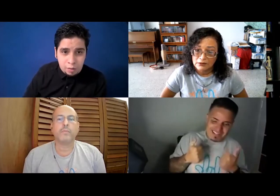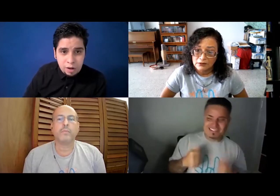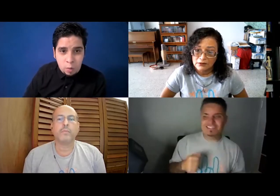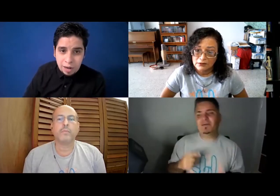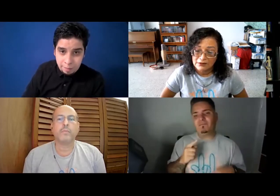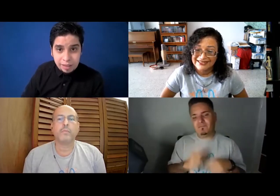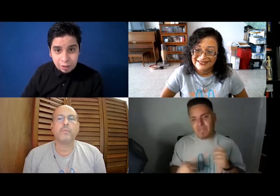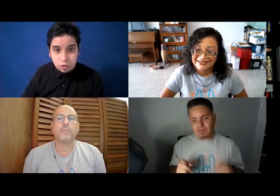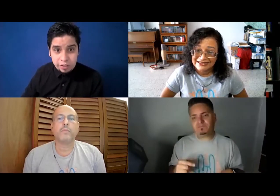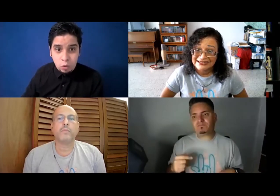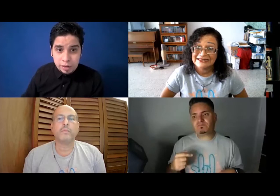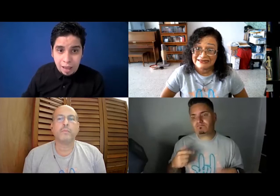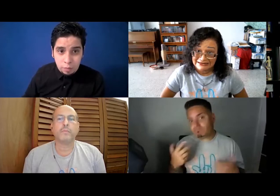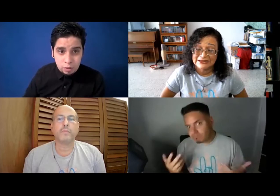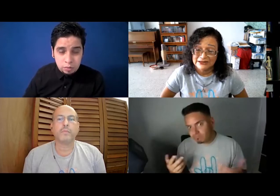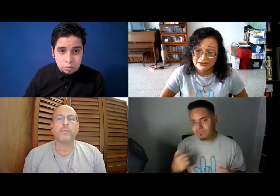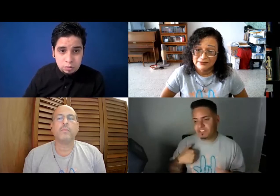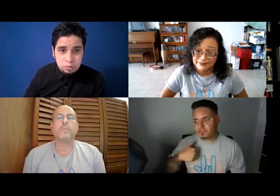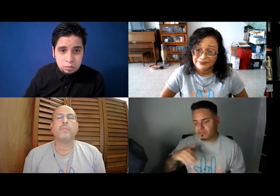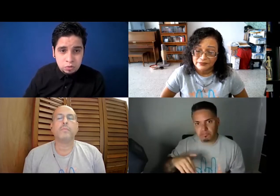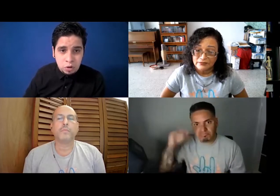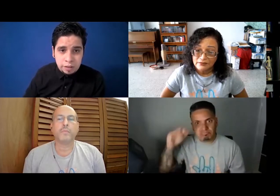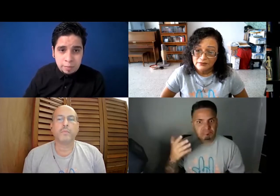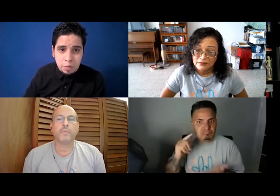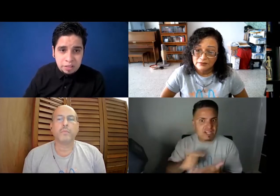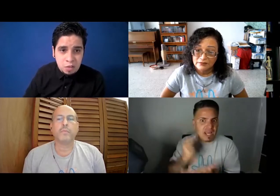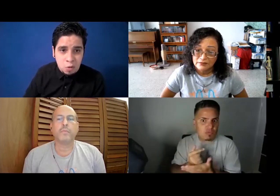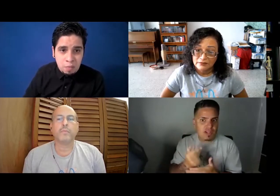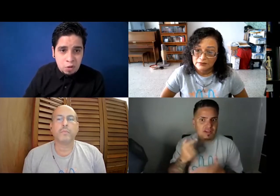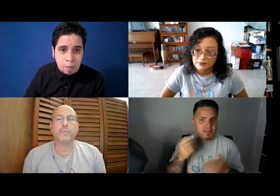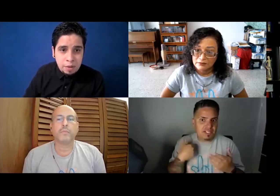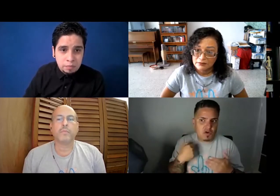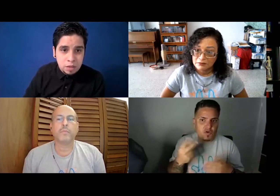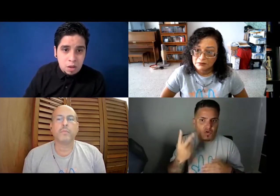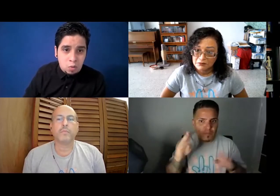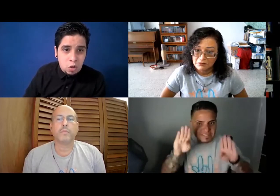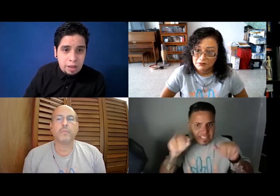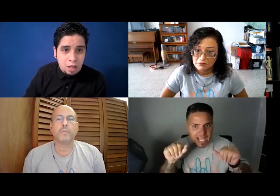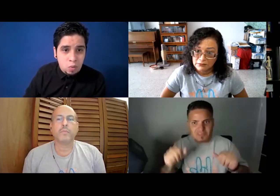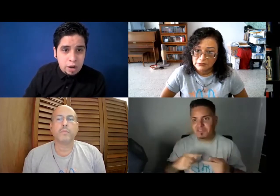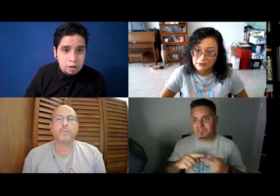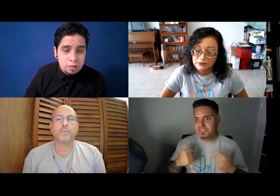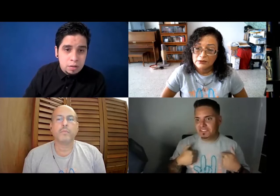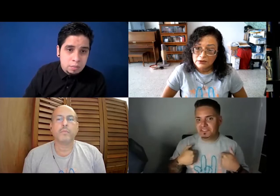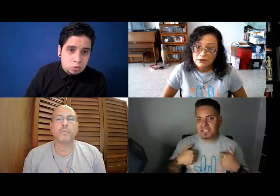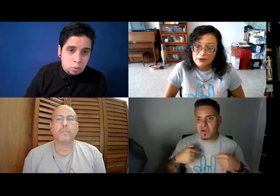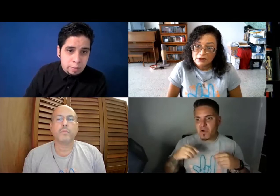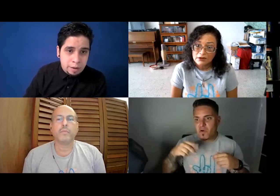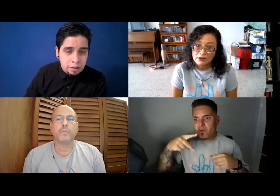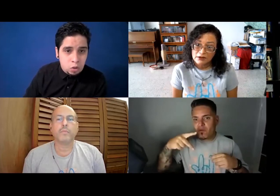con el COVID realmente el reto se ha duplicado, pero yo ese tiempo me sentía de lo más bien. Cuando me gradué, estuve, ¿verdad? Tengo dos